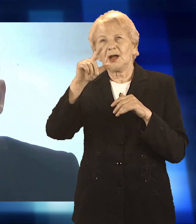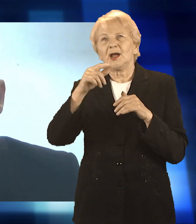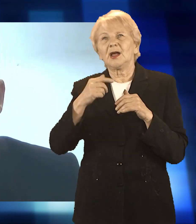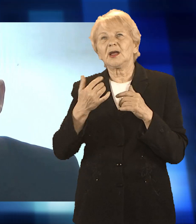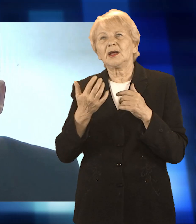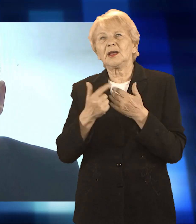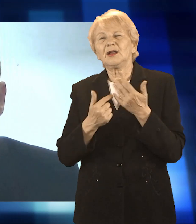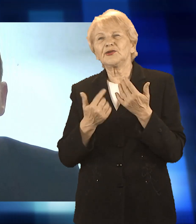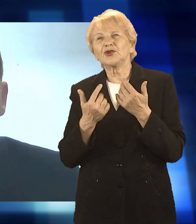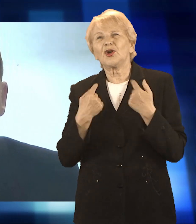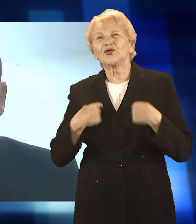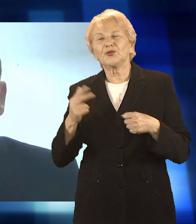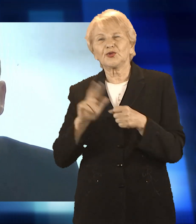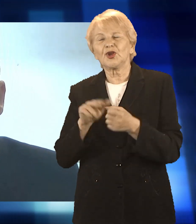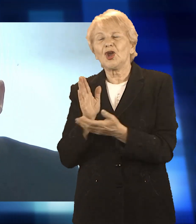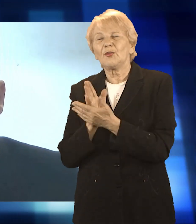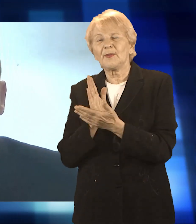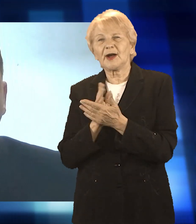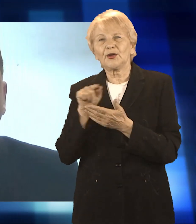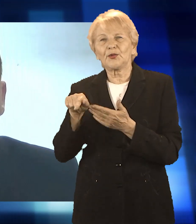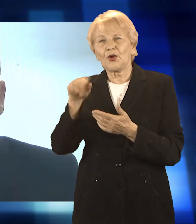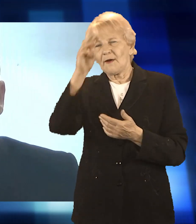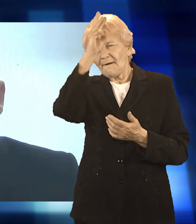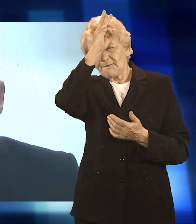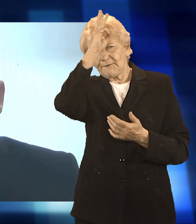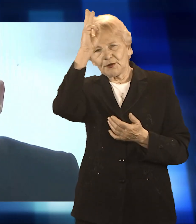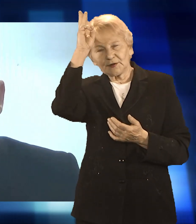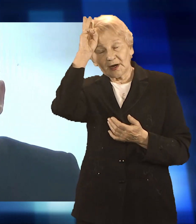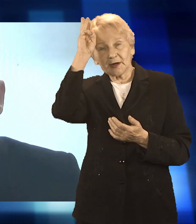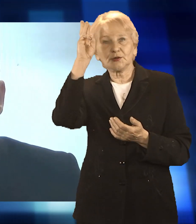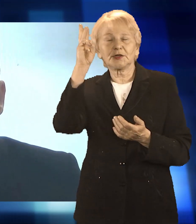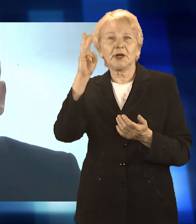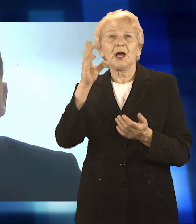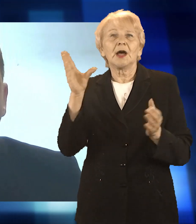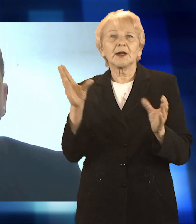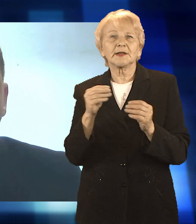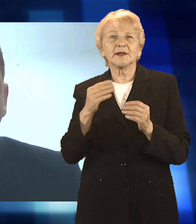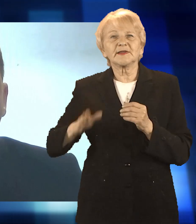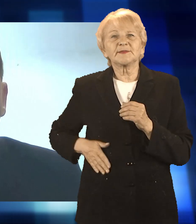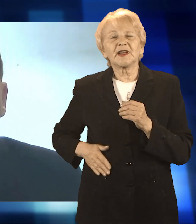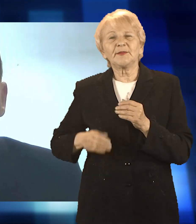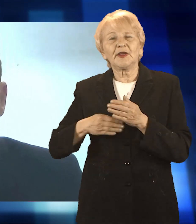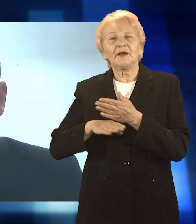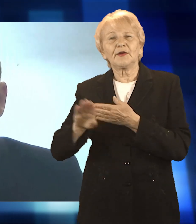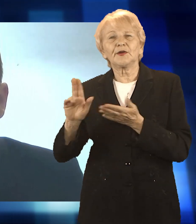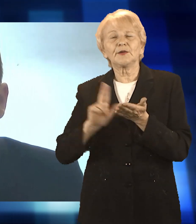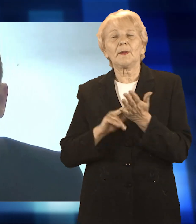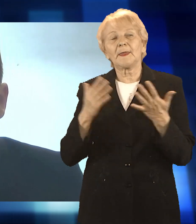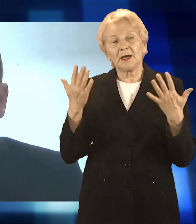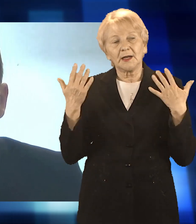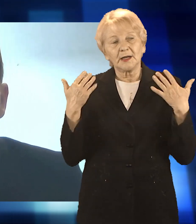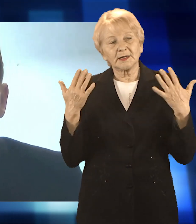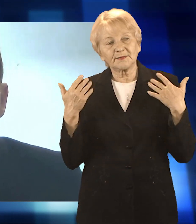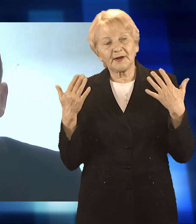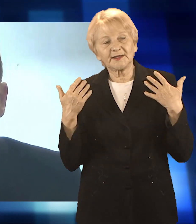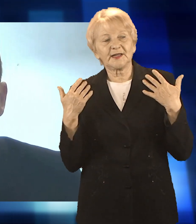jest, to są wolontariusze, którzy pomagają nam w wyprowadzaniu psów z uwagi na kontakt bezpośredni